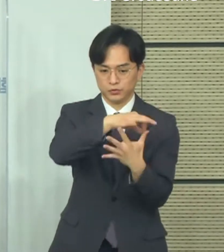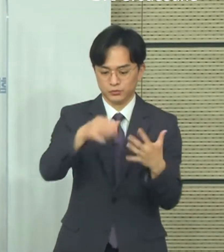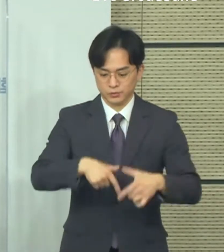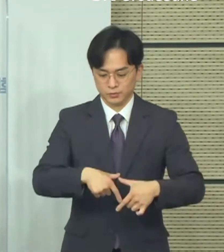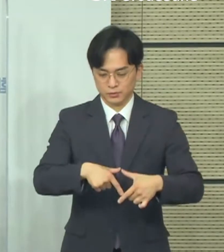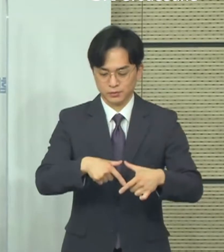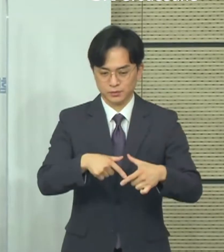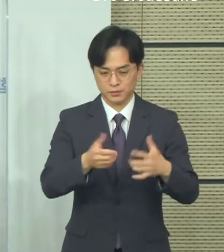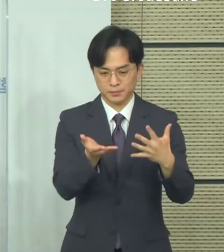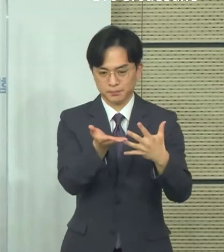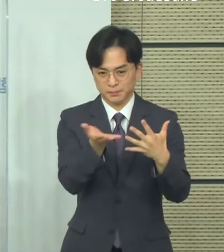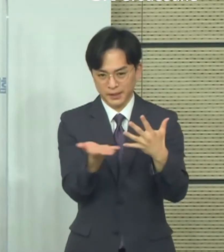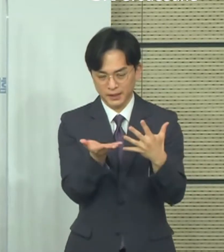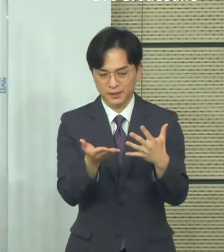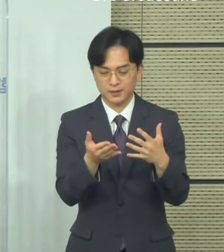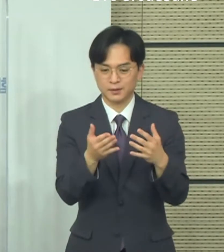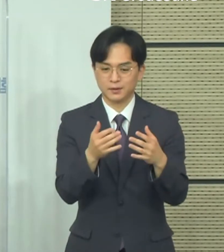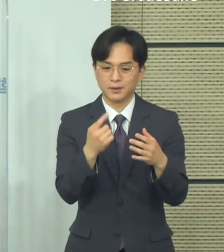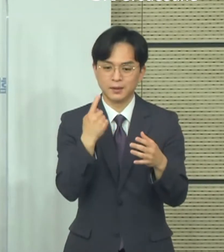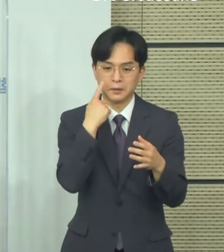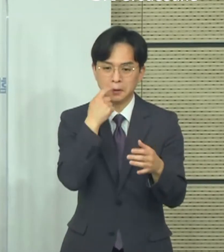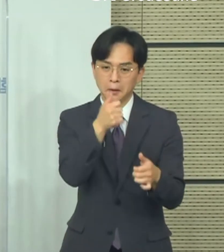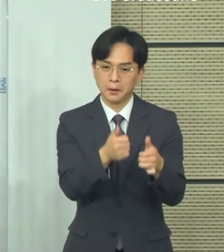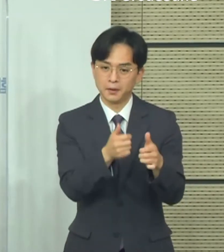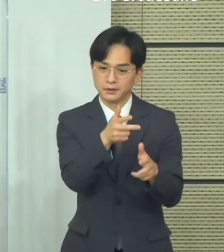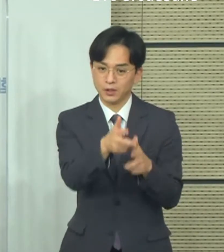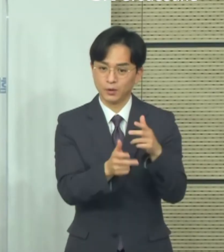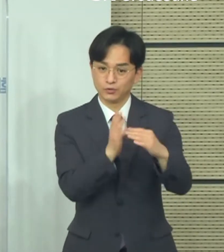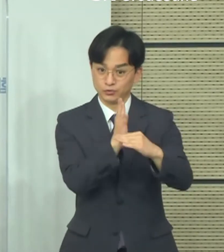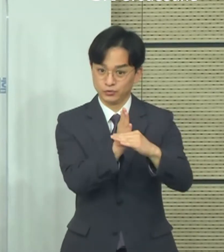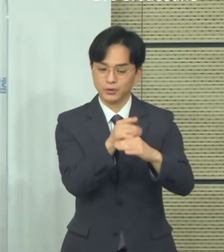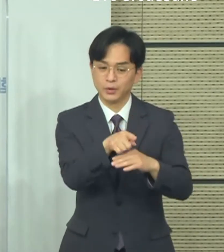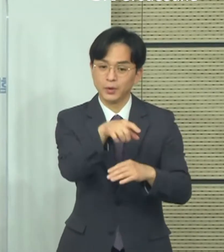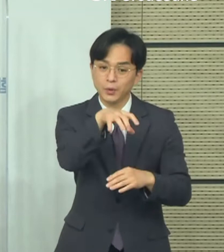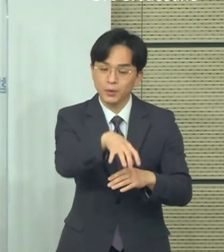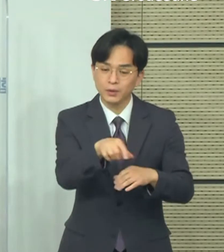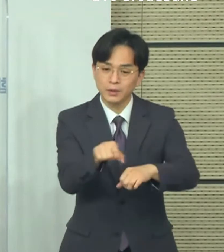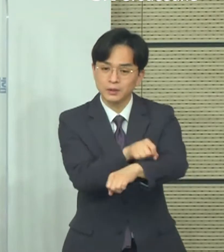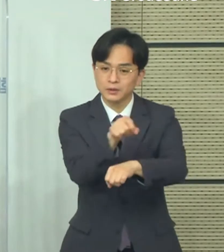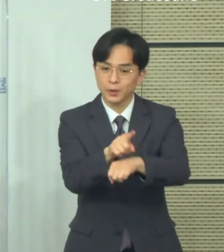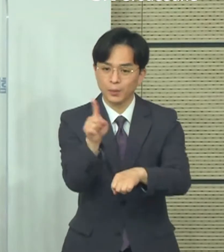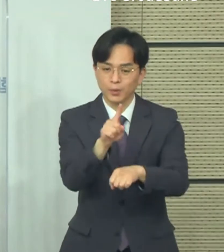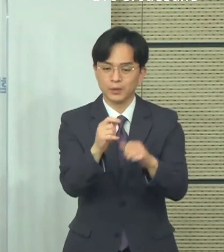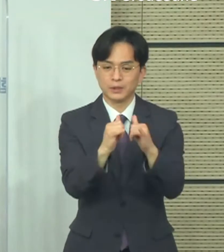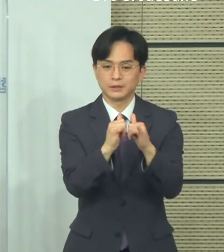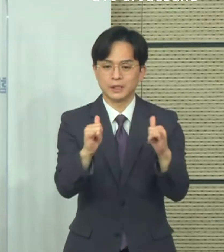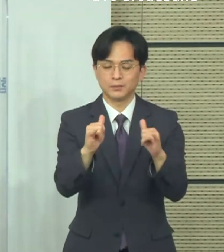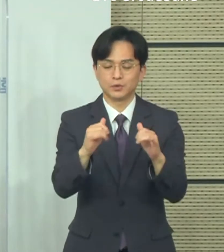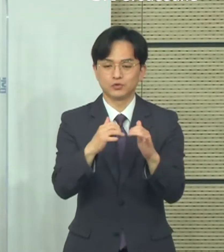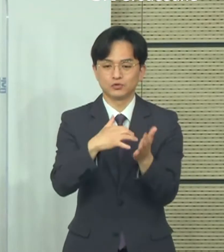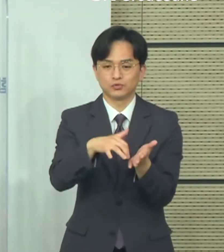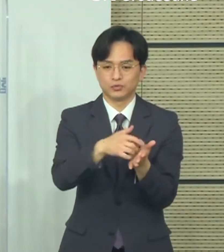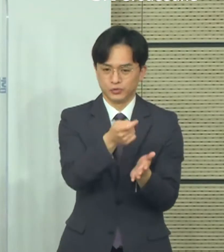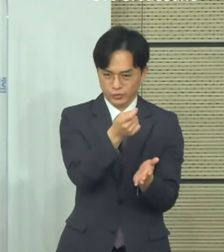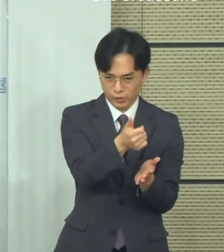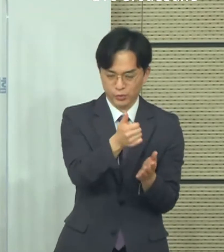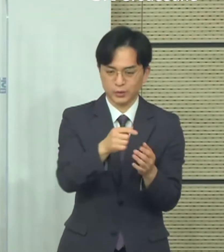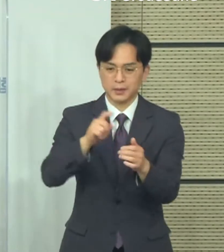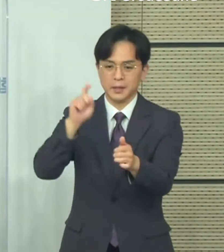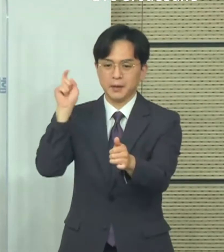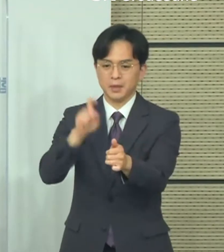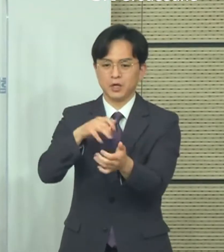바와 같이 인구밀집이 낮고 또한 평상시에도 환자 수가 적었던 그런